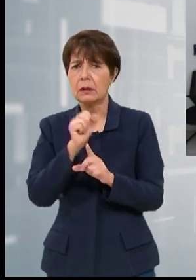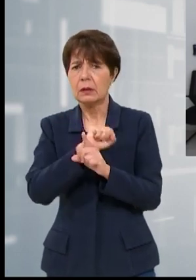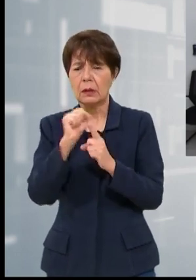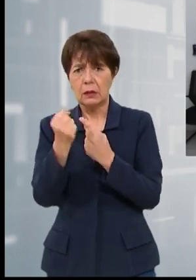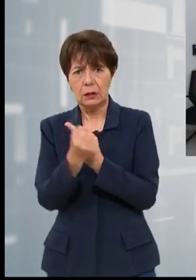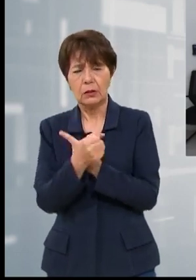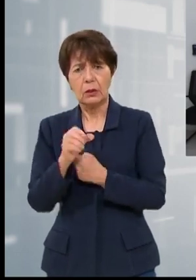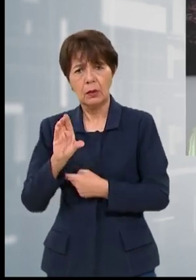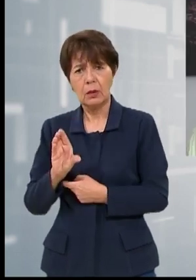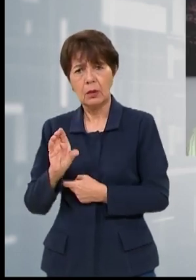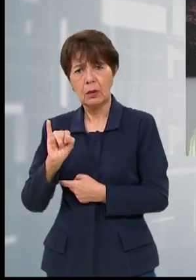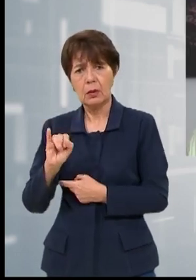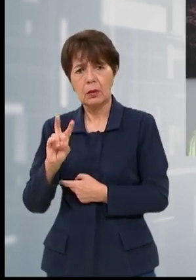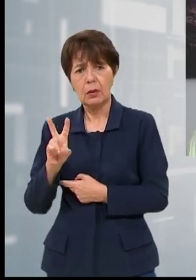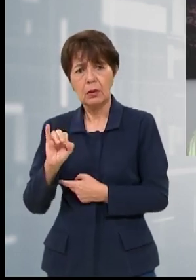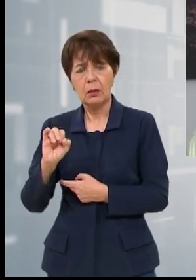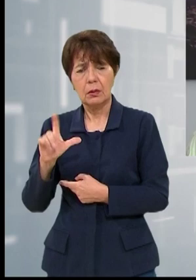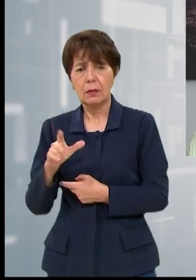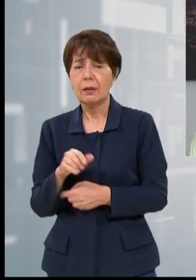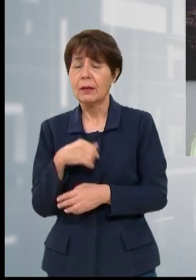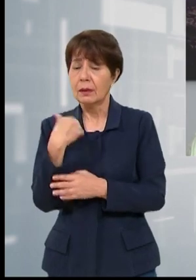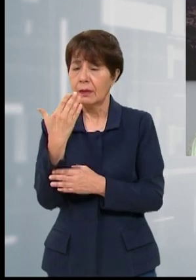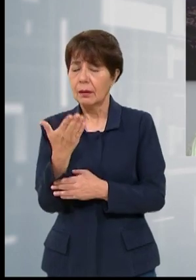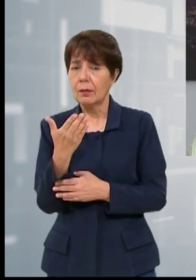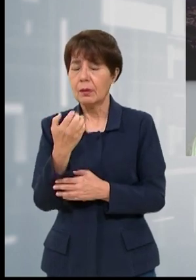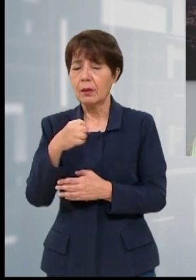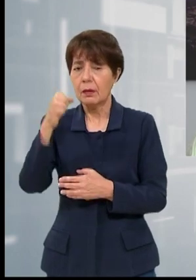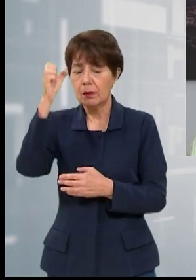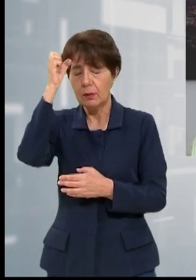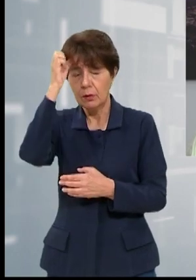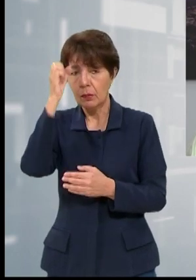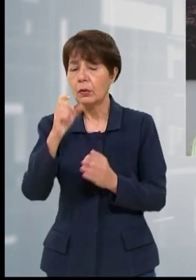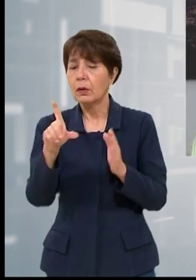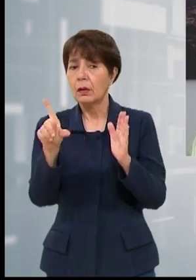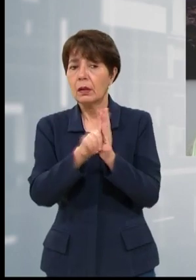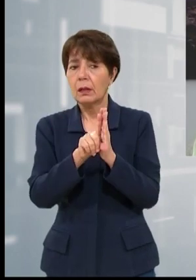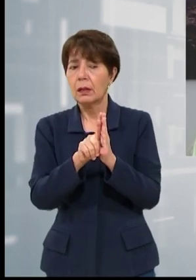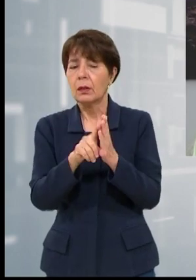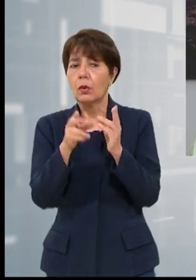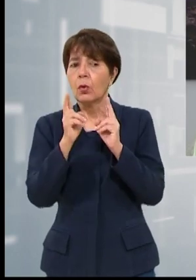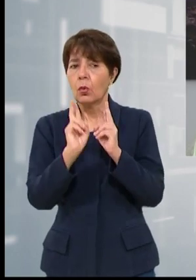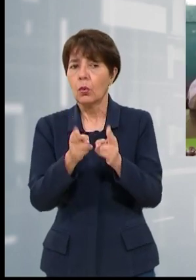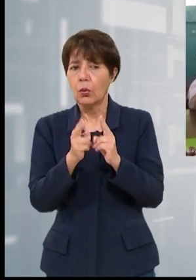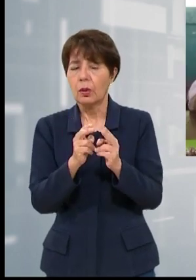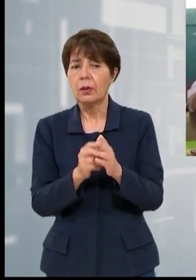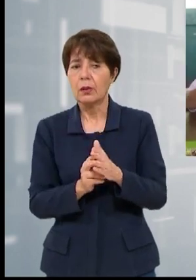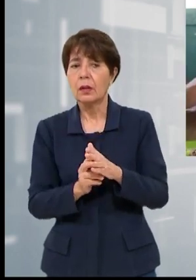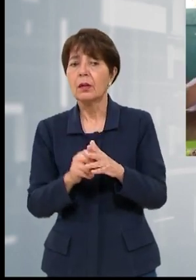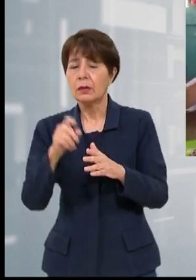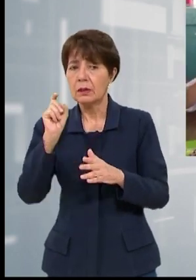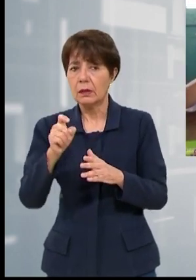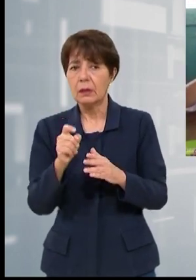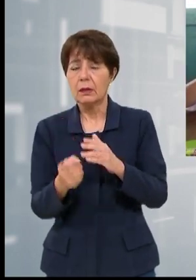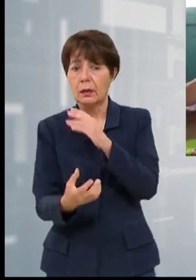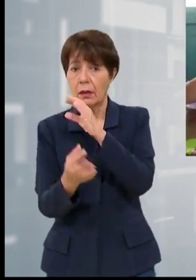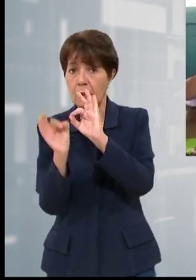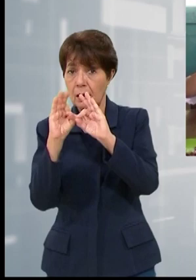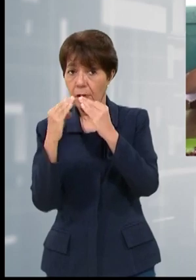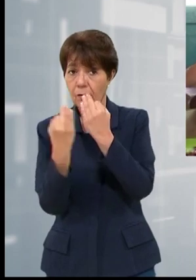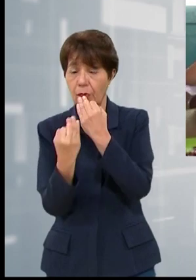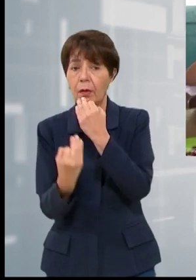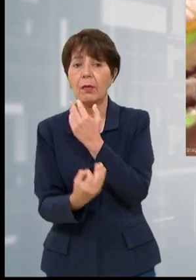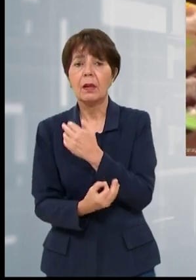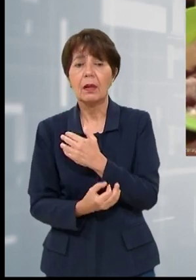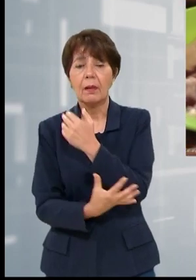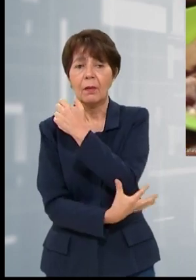piden al Estado implementar una política urgente para dar respuesta a las necesidades básicas en las familias más pobres, entre ellas